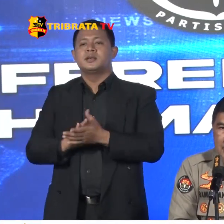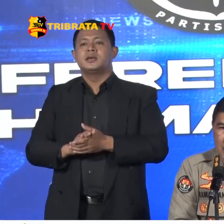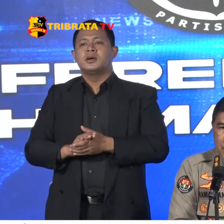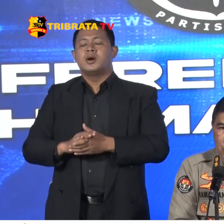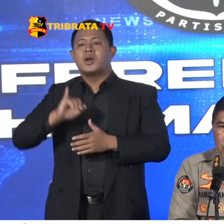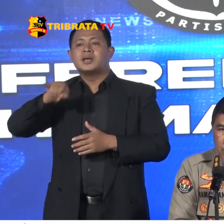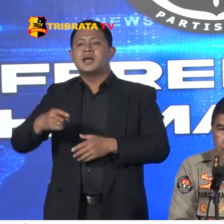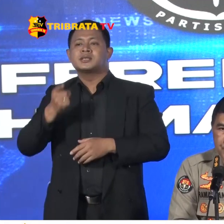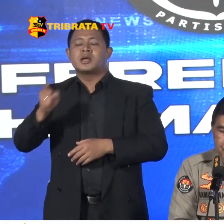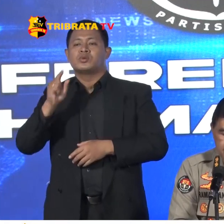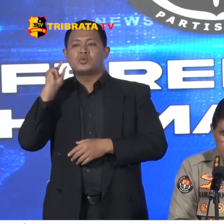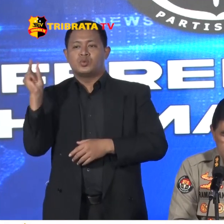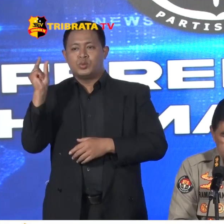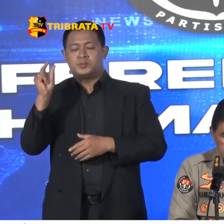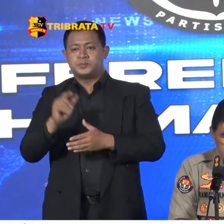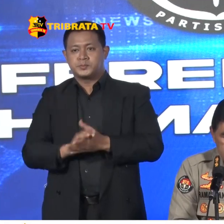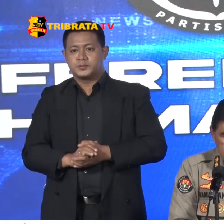Jaksa Penuntut Umum